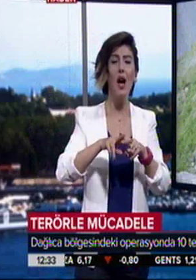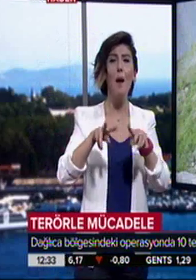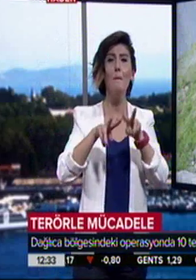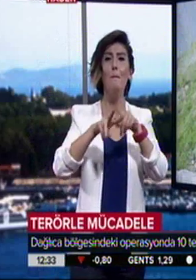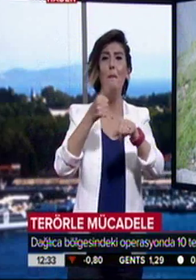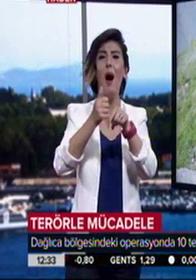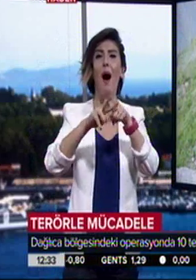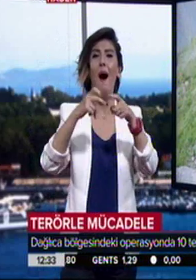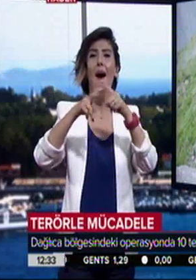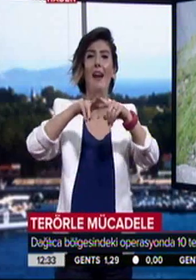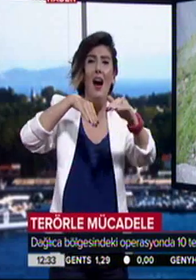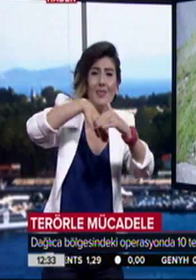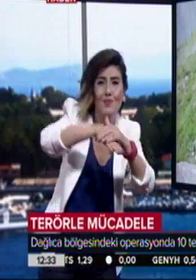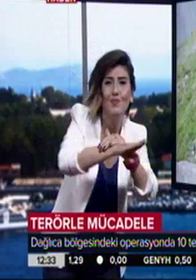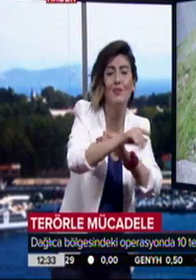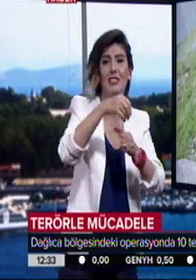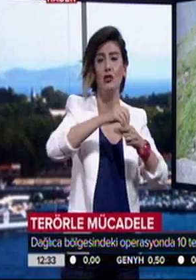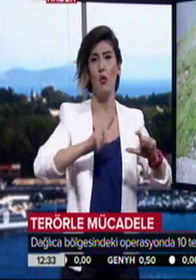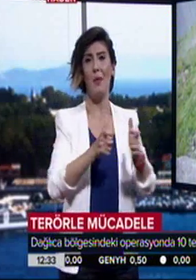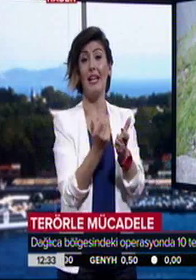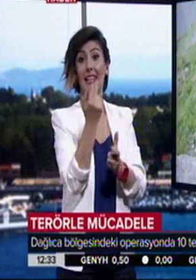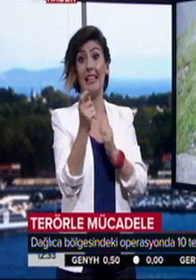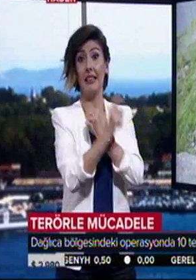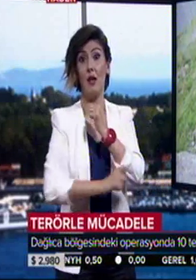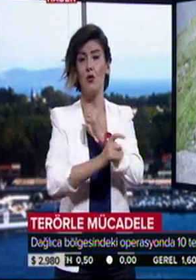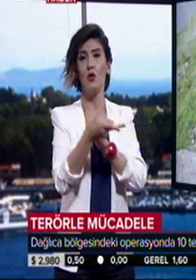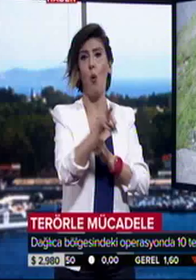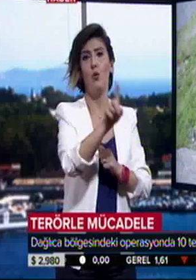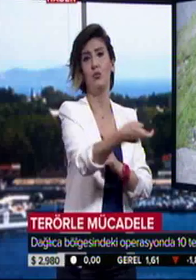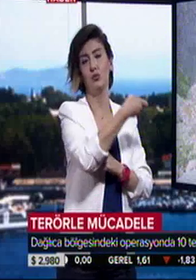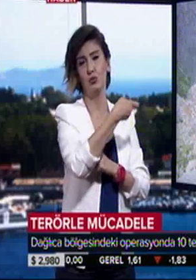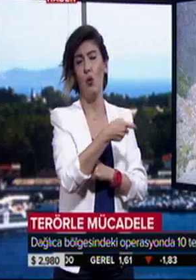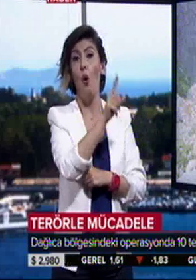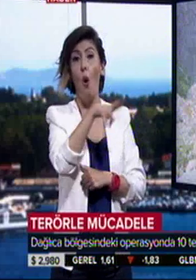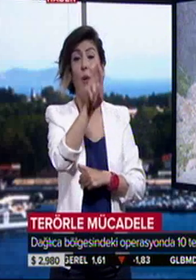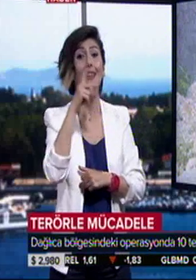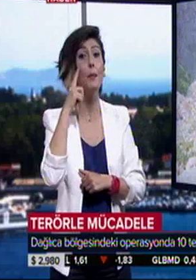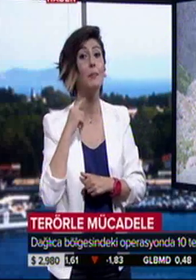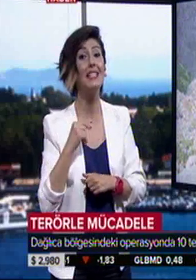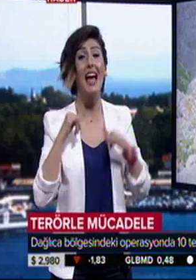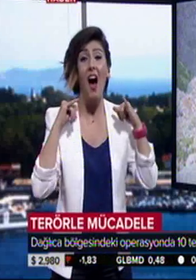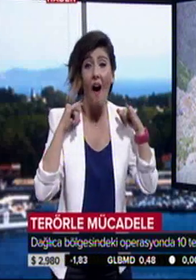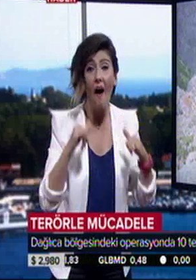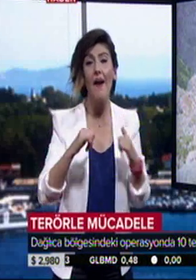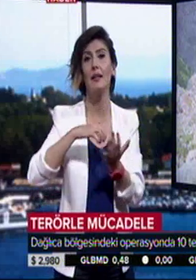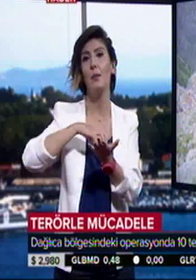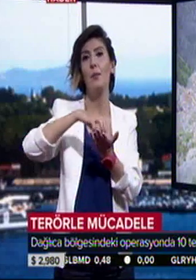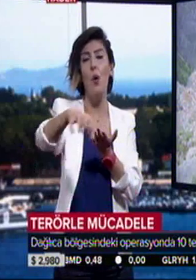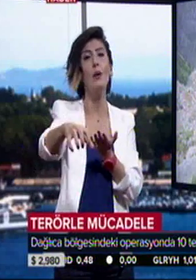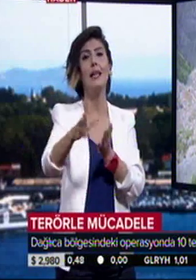mağaraya yapılan operasyonda 7 terörist ölü olarak ele geçirildi. 17 Mayıs'ta yine aynı bölgede sürdürülen